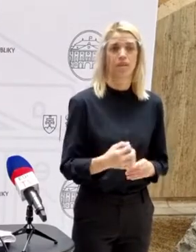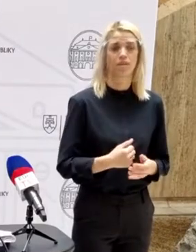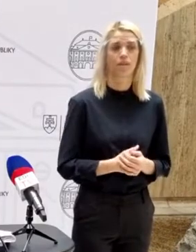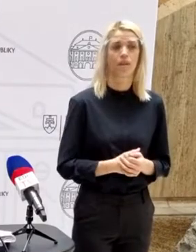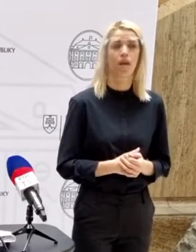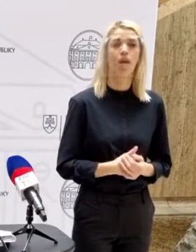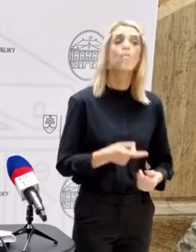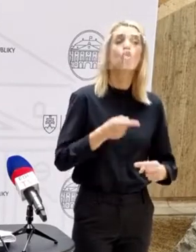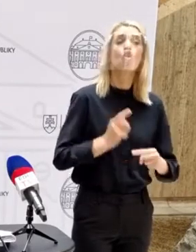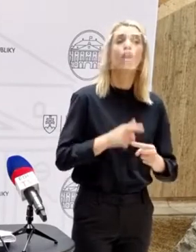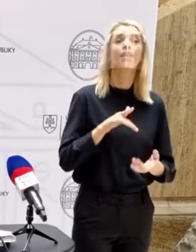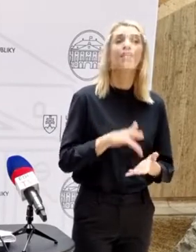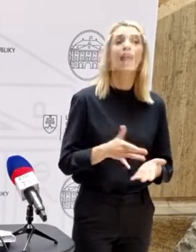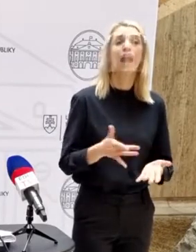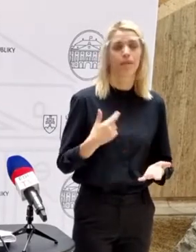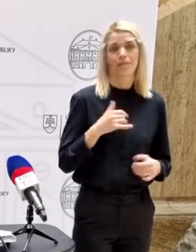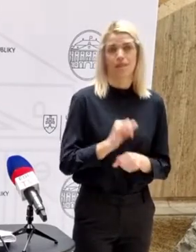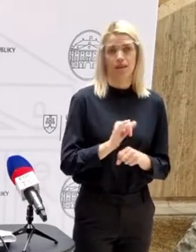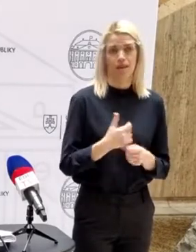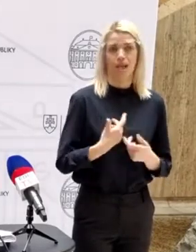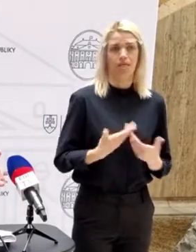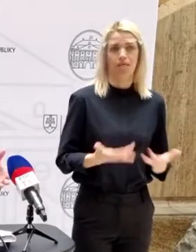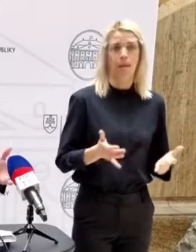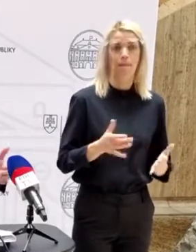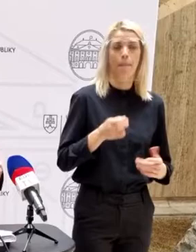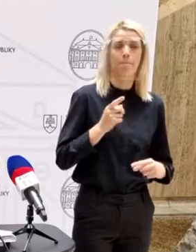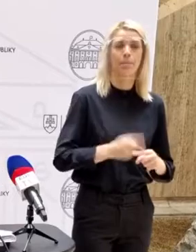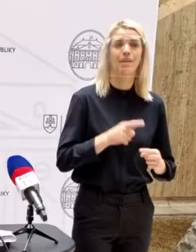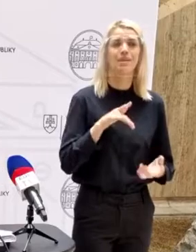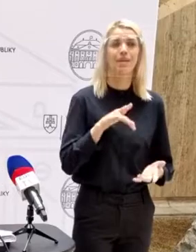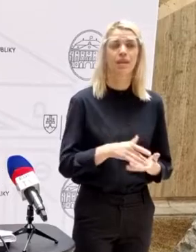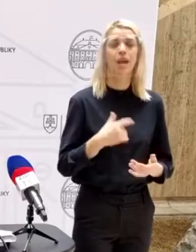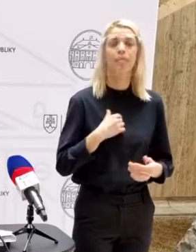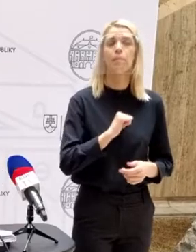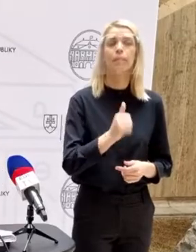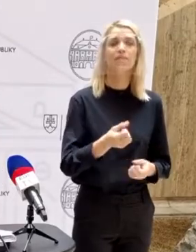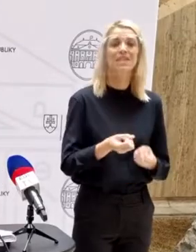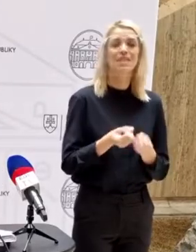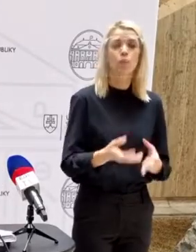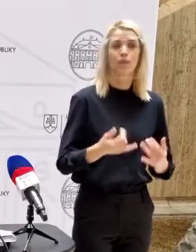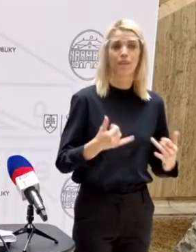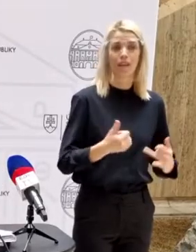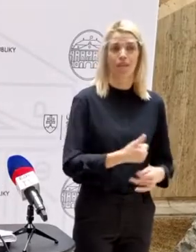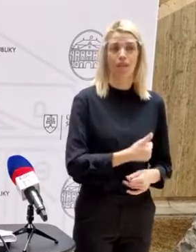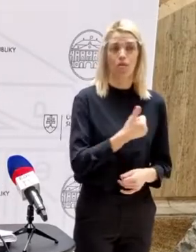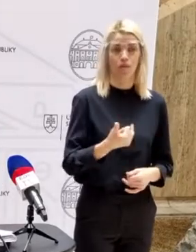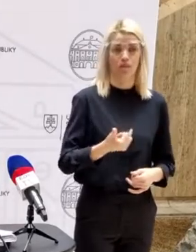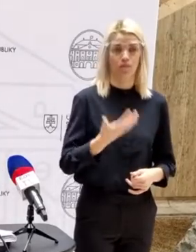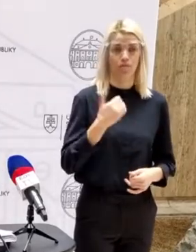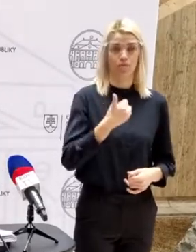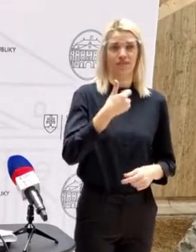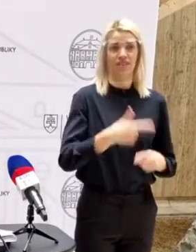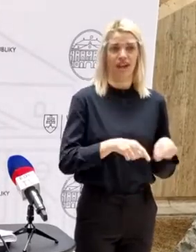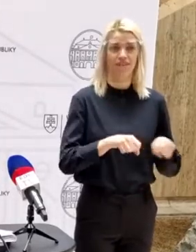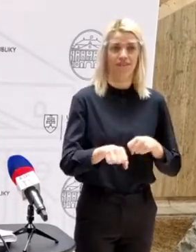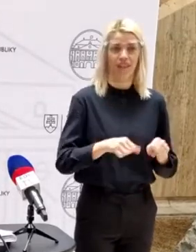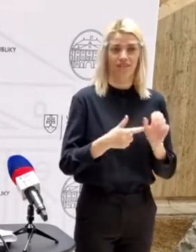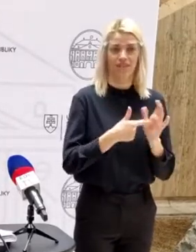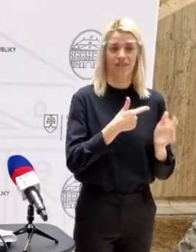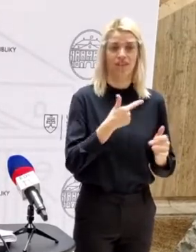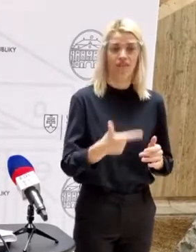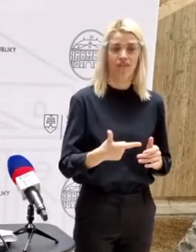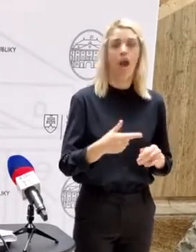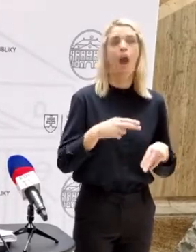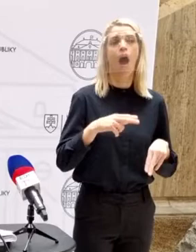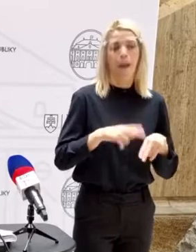konkrétny termín zatiaľ nie Momentálne nemáme termín, potrebujeme spustiť tento rok. Dnes bola prvá vláda a ja verím, že na sledujúce dni